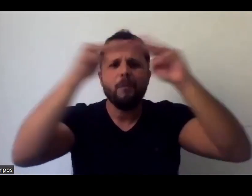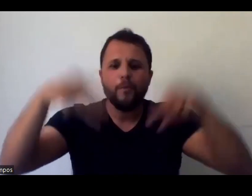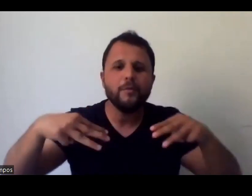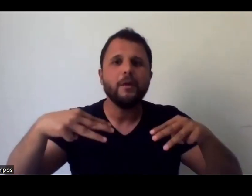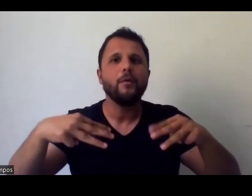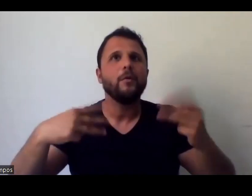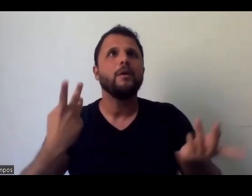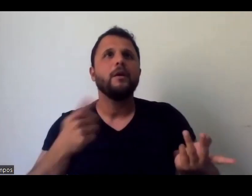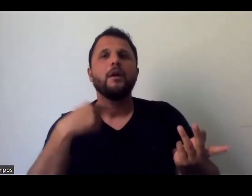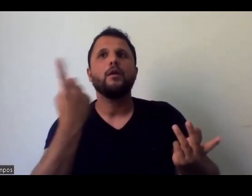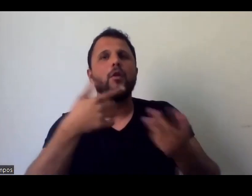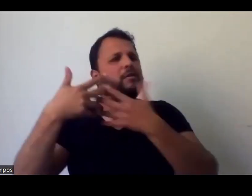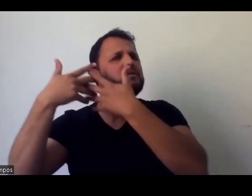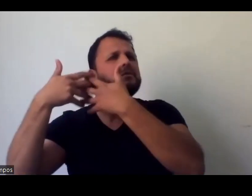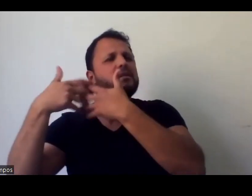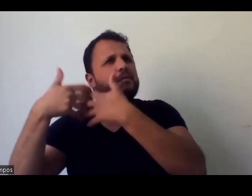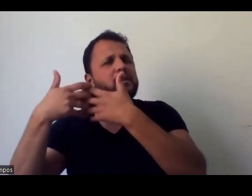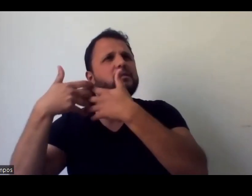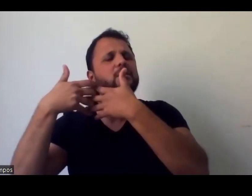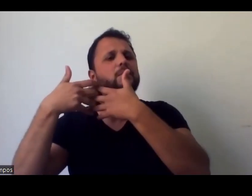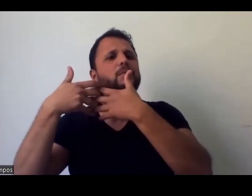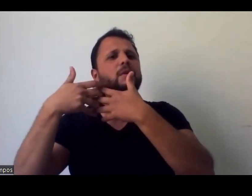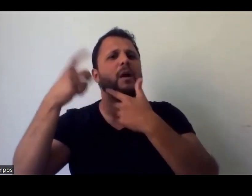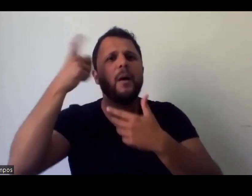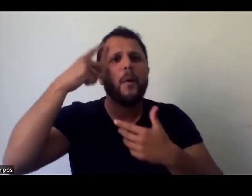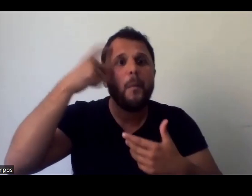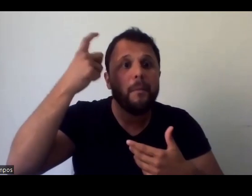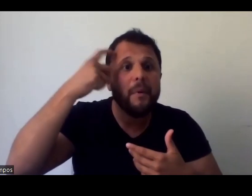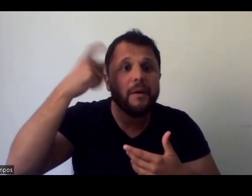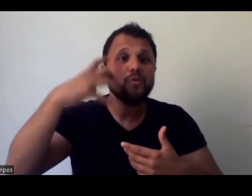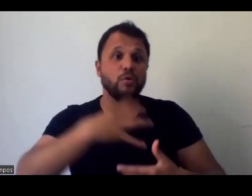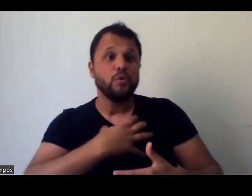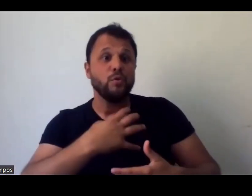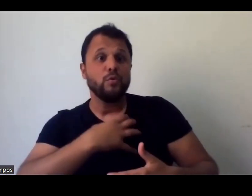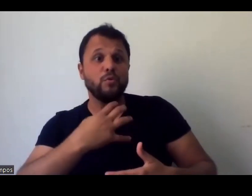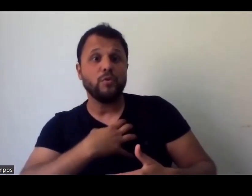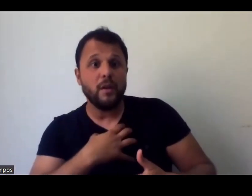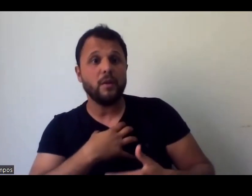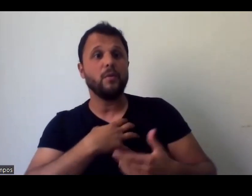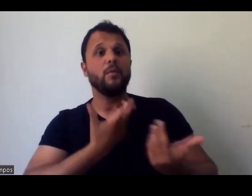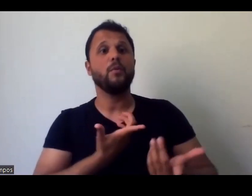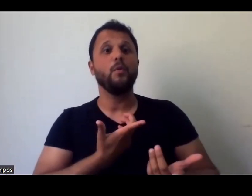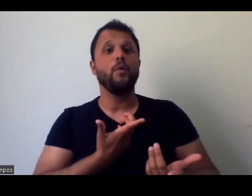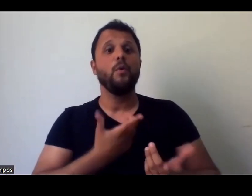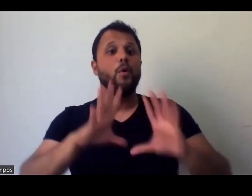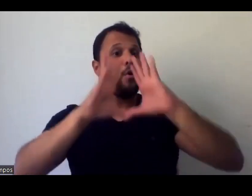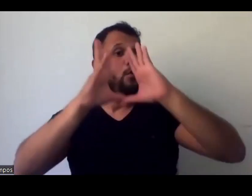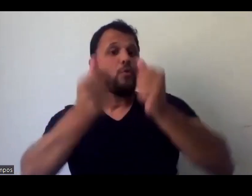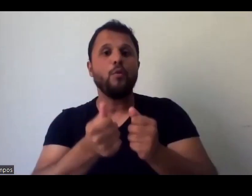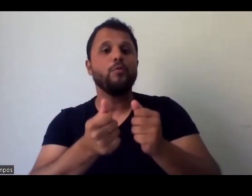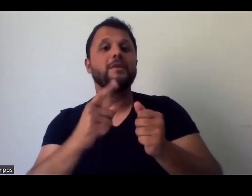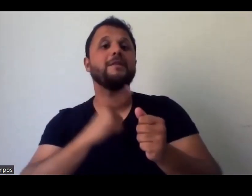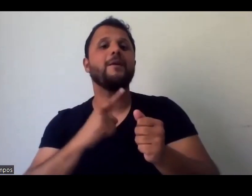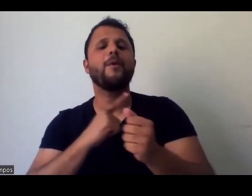e penso que, de uma forma ou de outra, todos aqui estão nutridos pela arte, né,